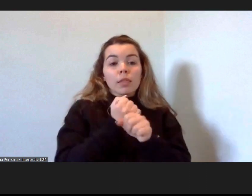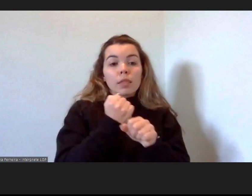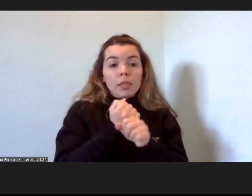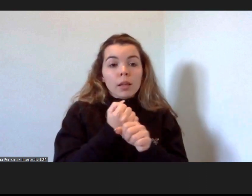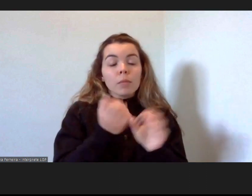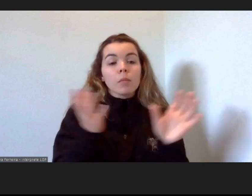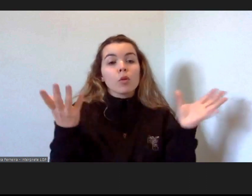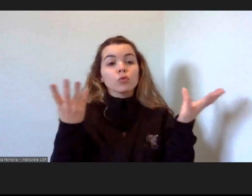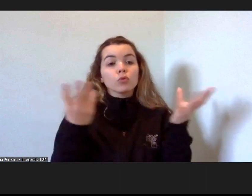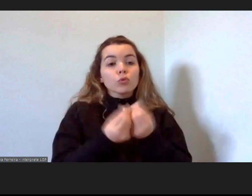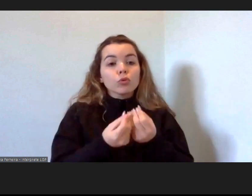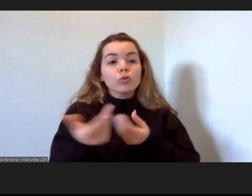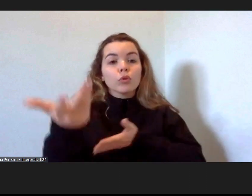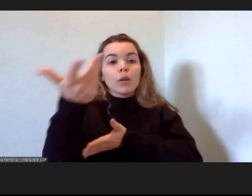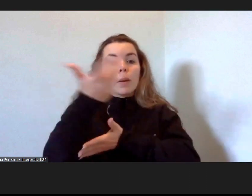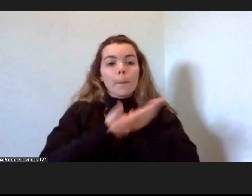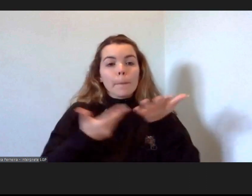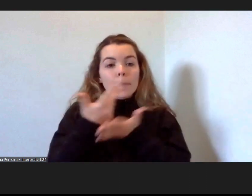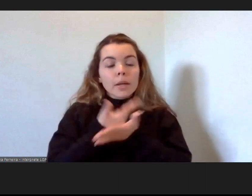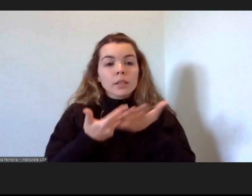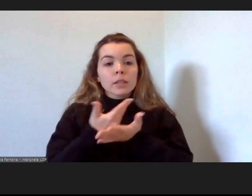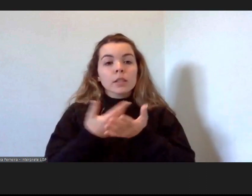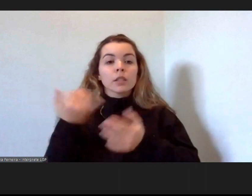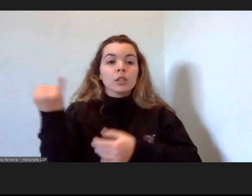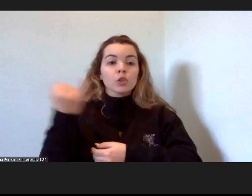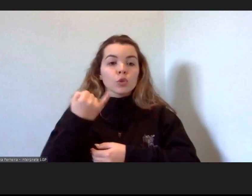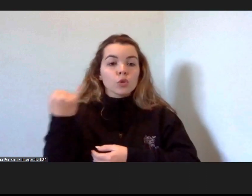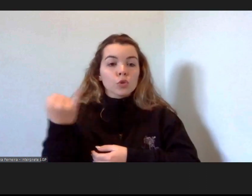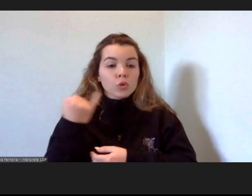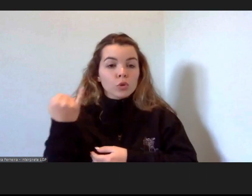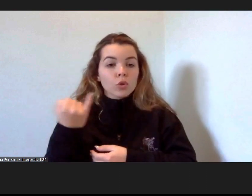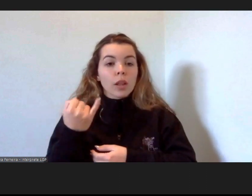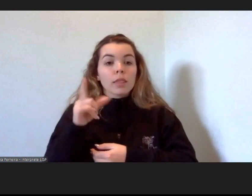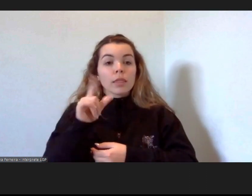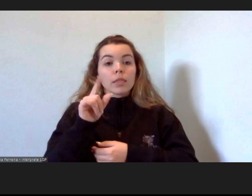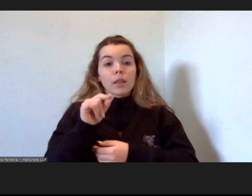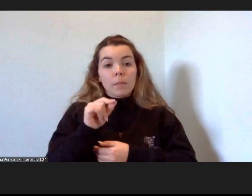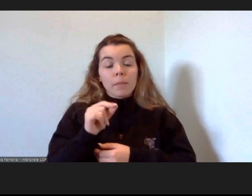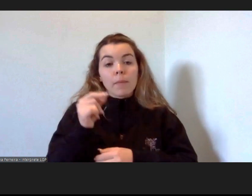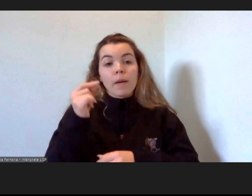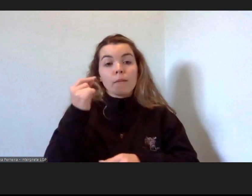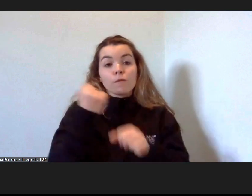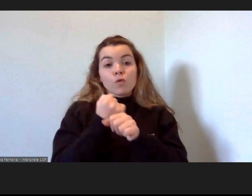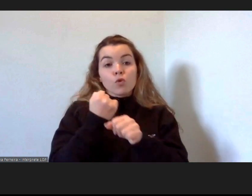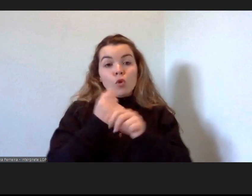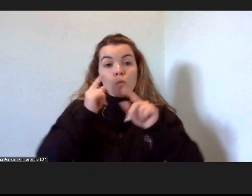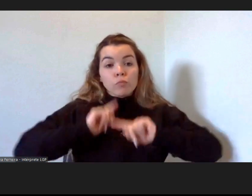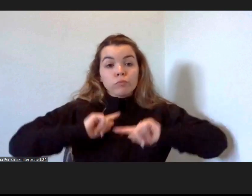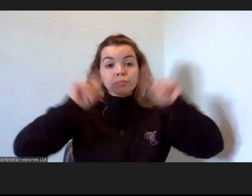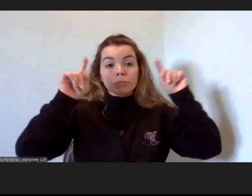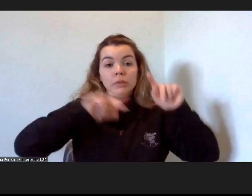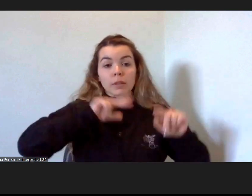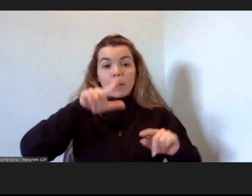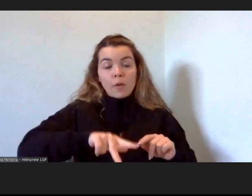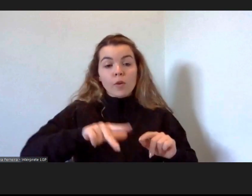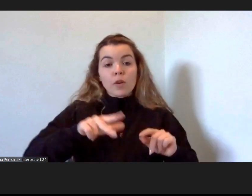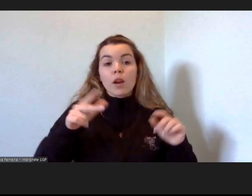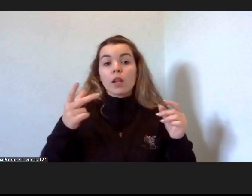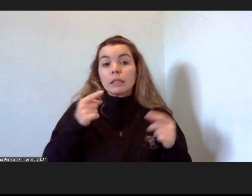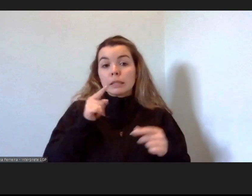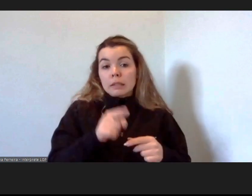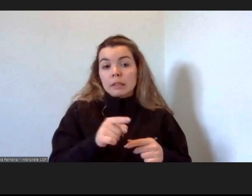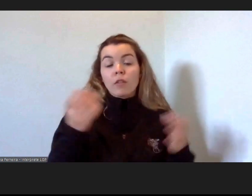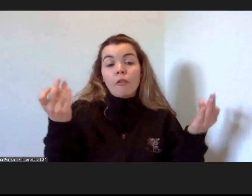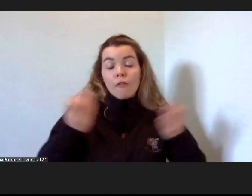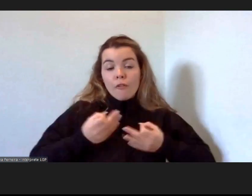partilha entre as instituições de civil e a função pública portuguesa. De facto, é muito importante